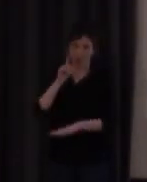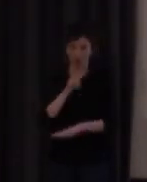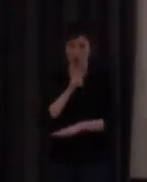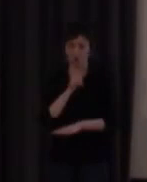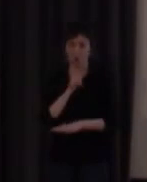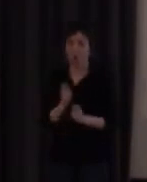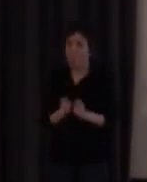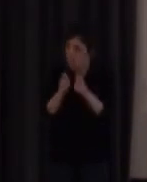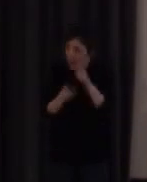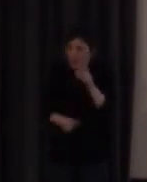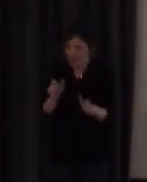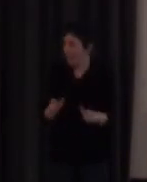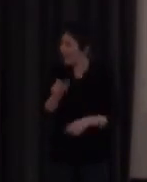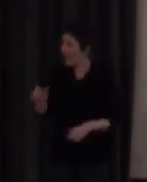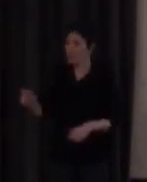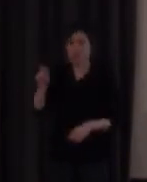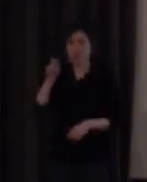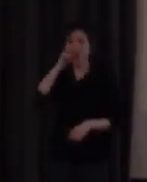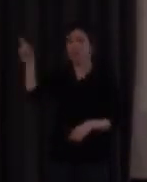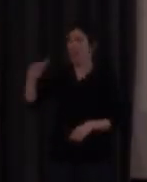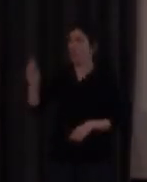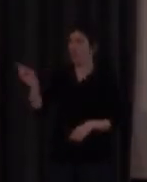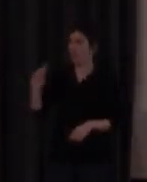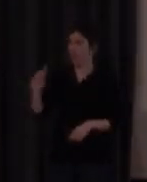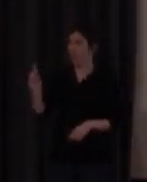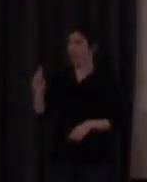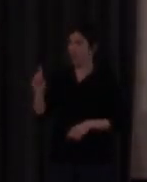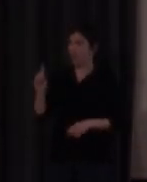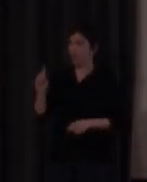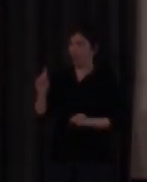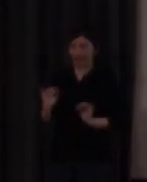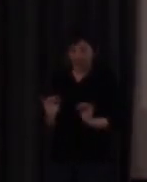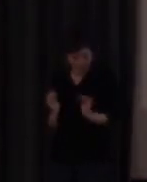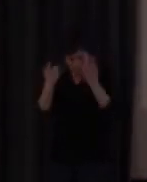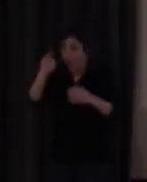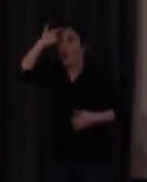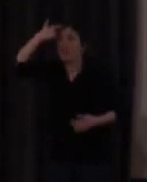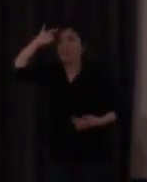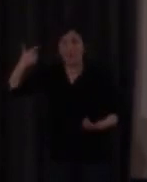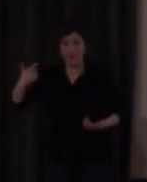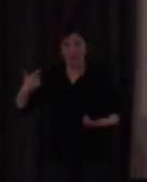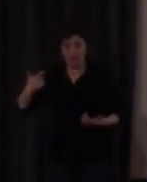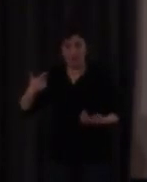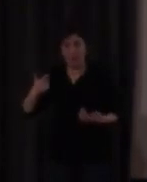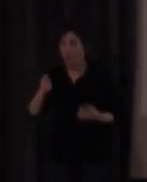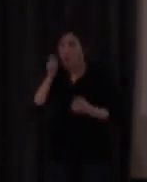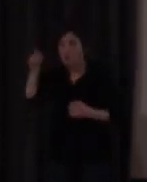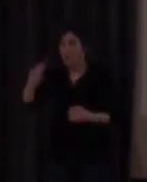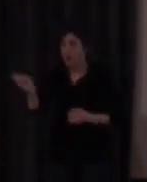personas se hayan dado cuenta de un fenómeno tan importante que supone realmente una revolución cognitiva. Los hay, veremos después algún ejemplo.